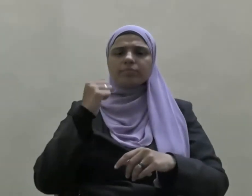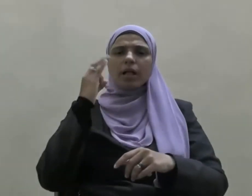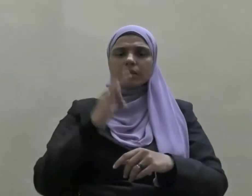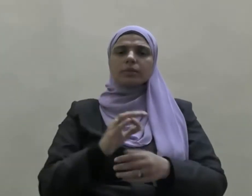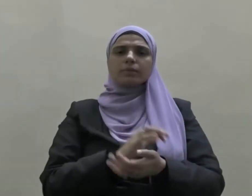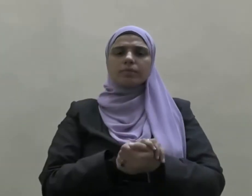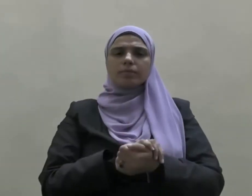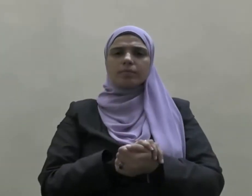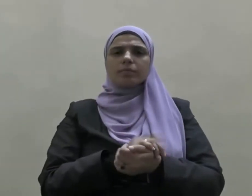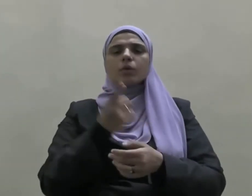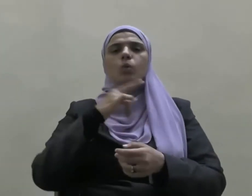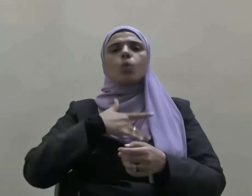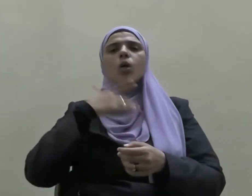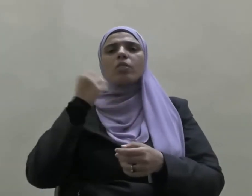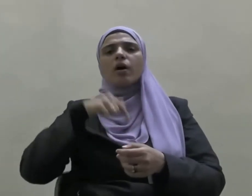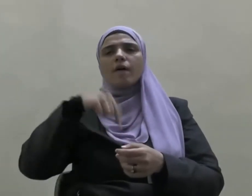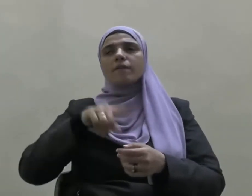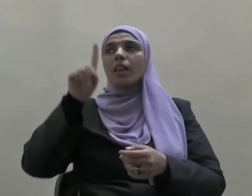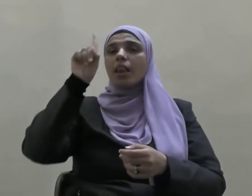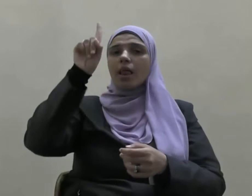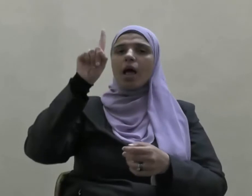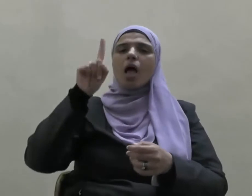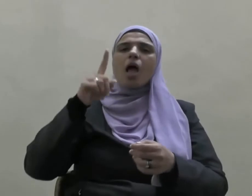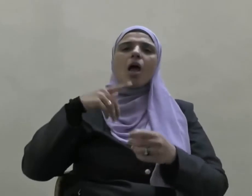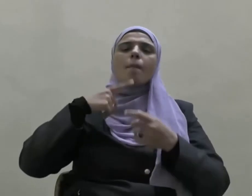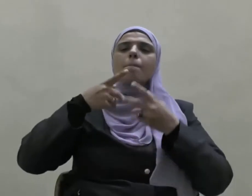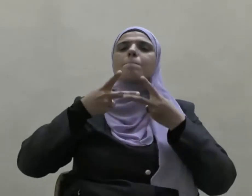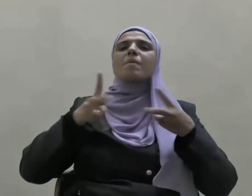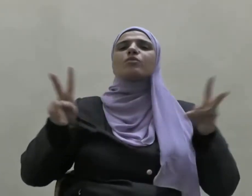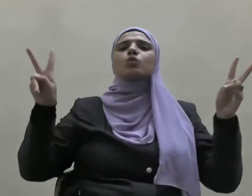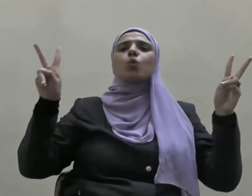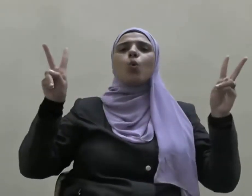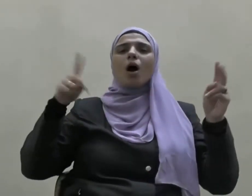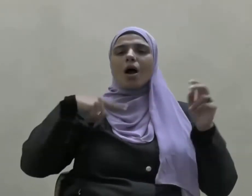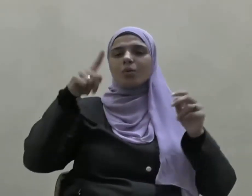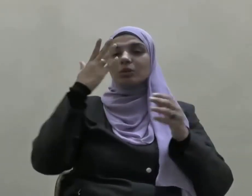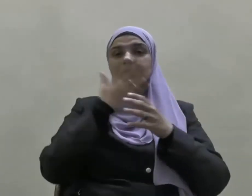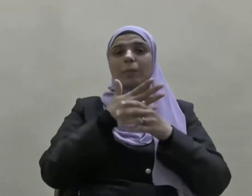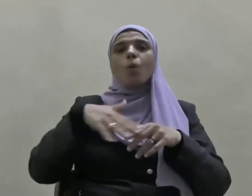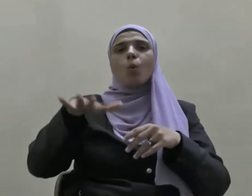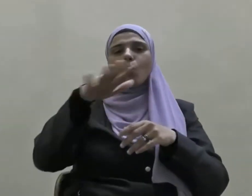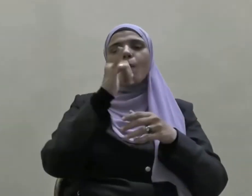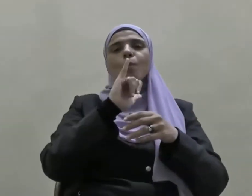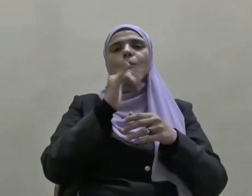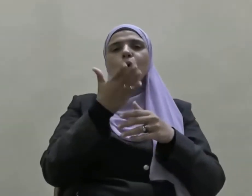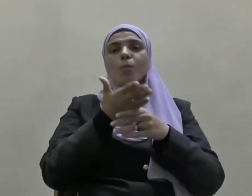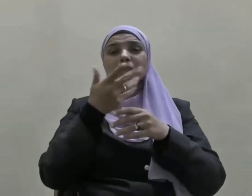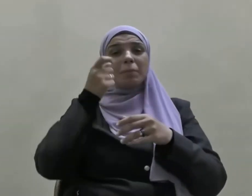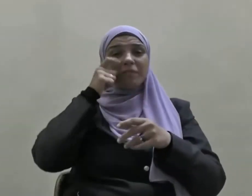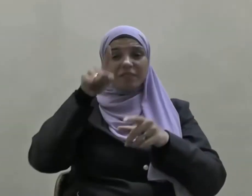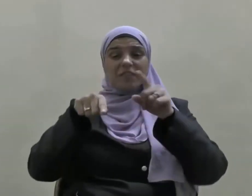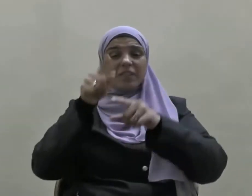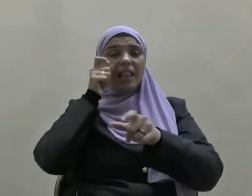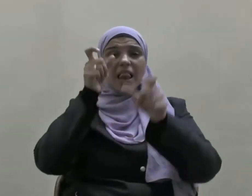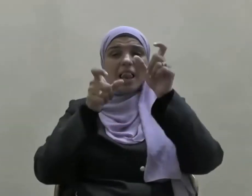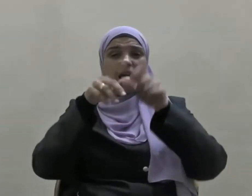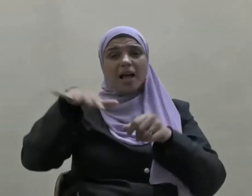وفقة في الله غير محدودة ذلك أن كثيرا من الناس